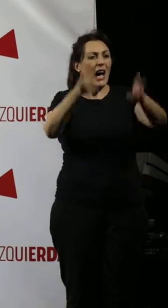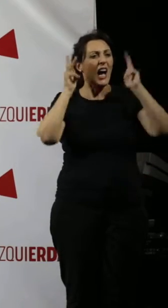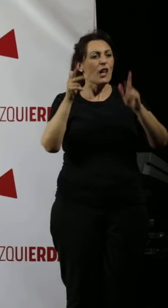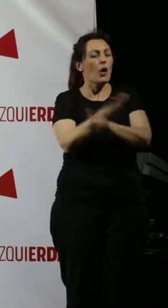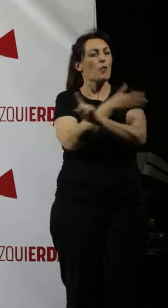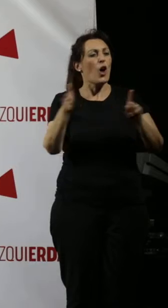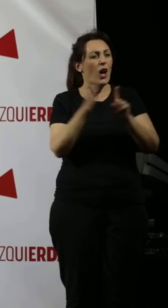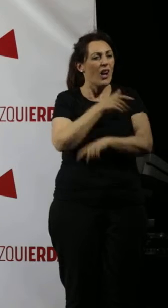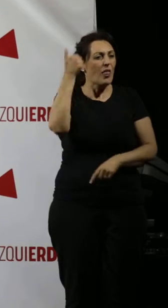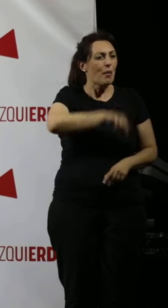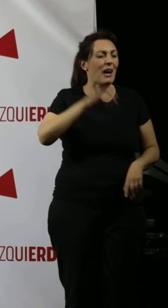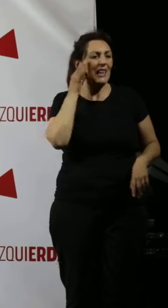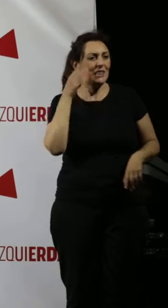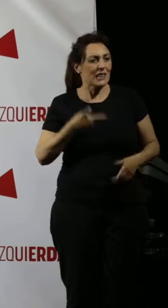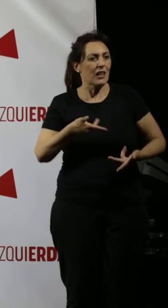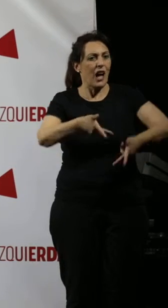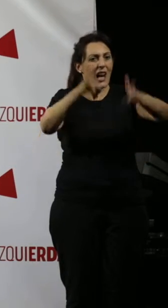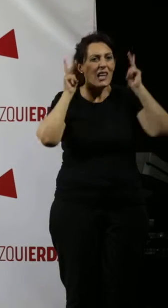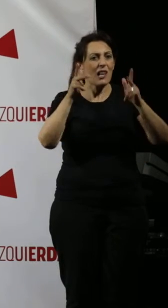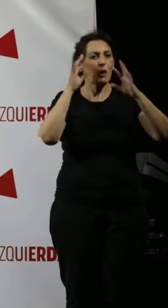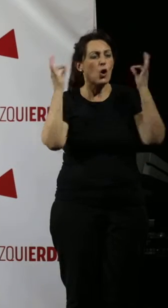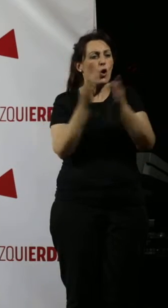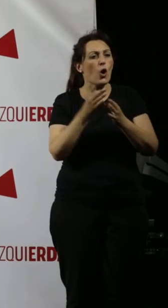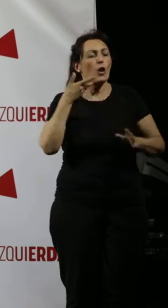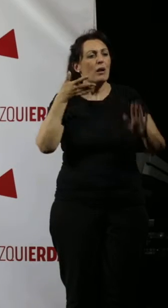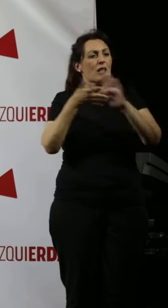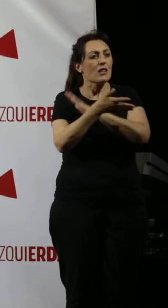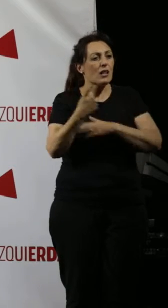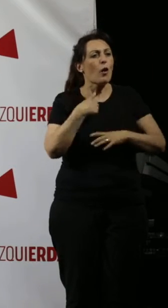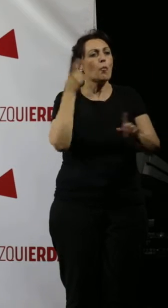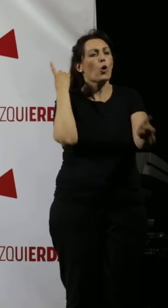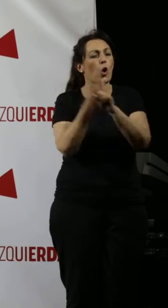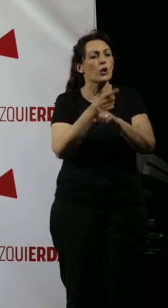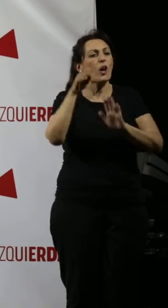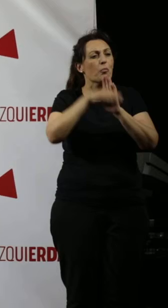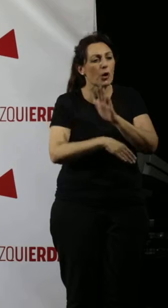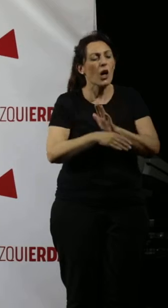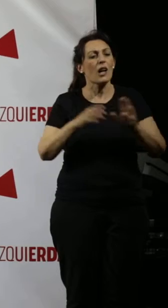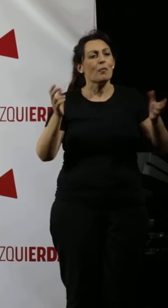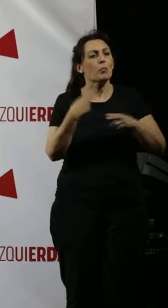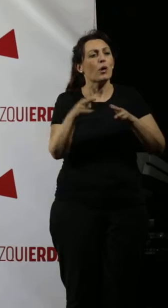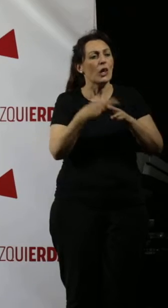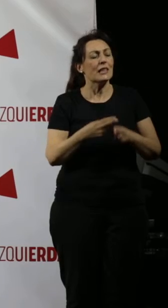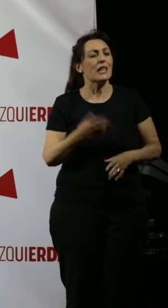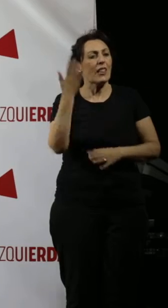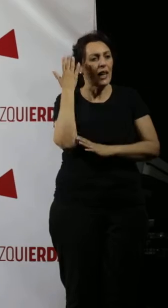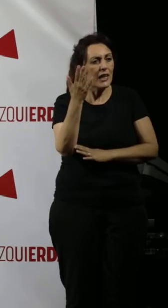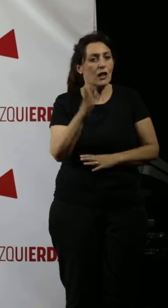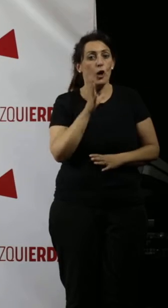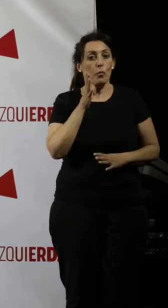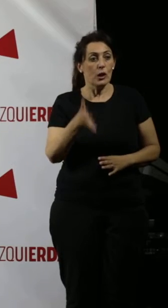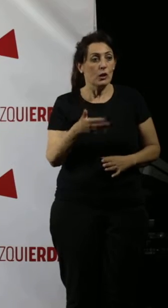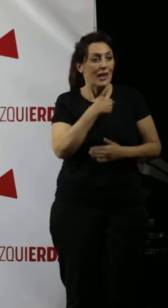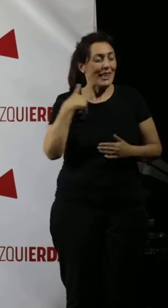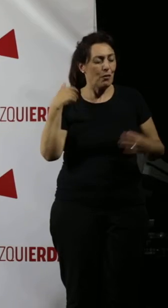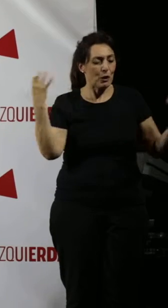machistas, una Córdoba que refleja y contraprograma las políticas de la derecha. ¿Y qué queremos también?